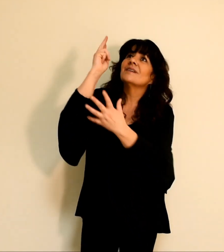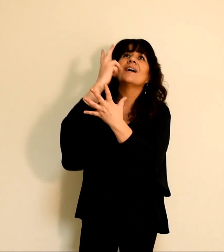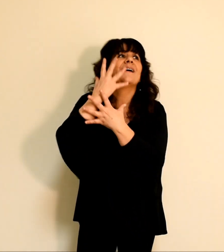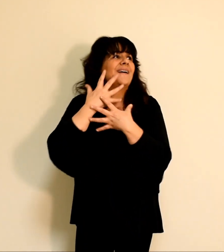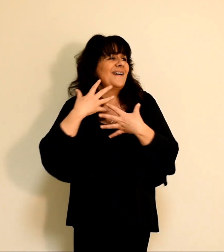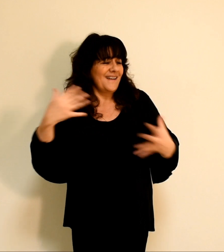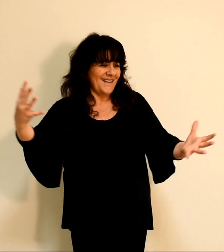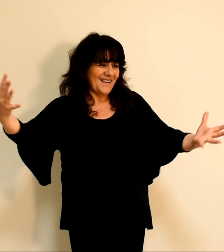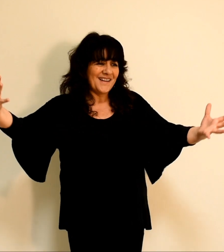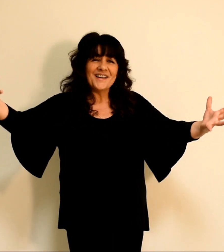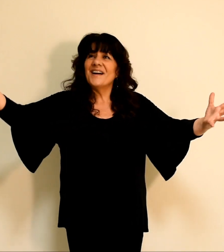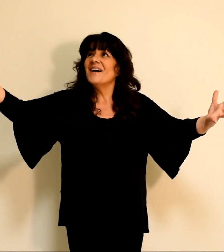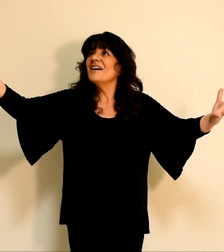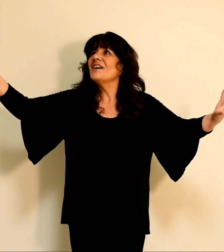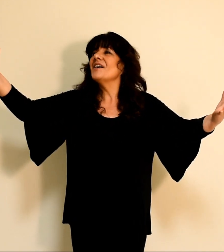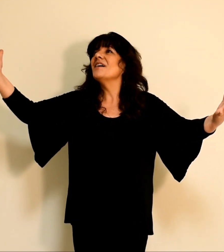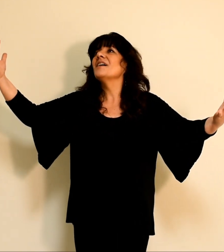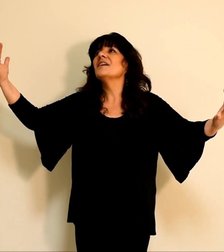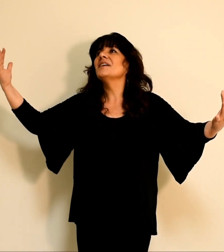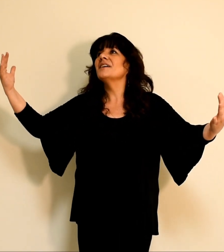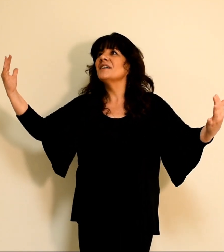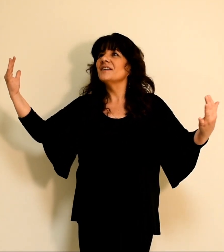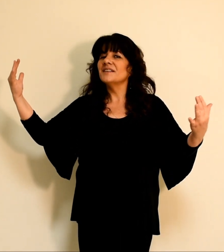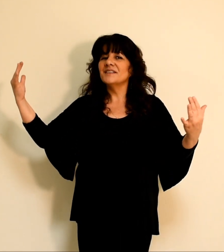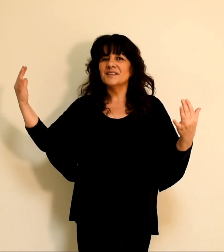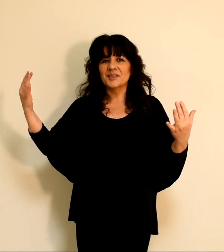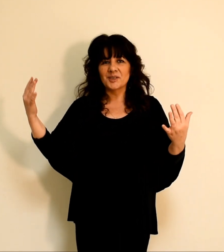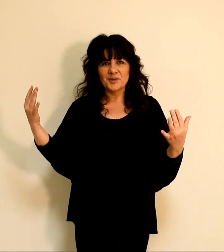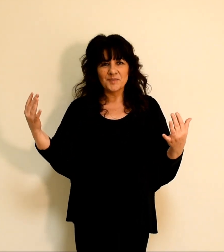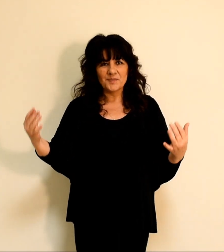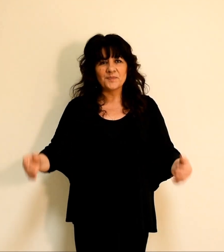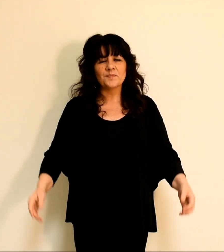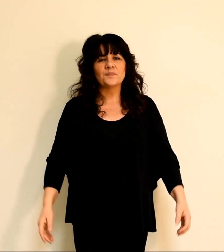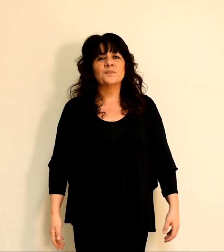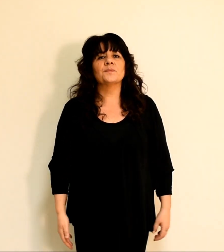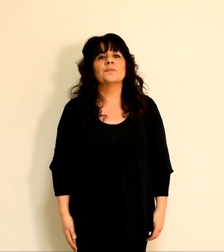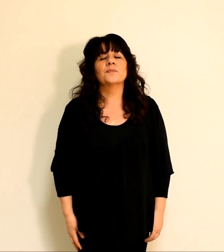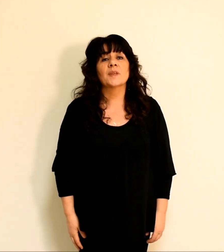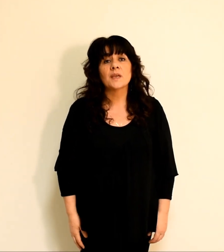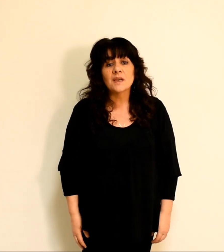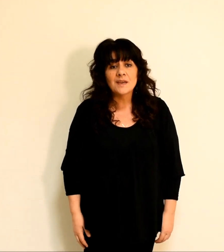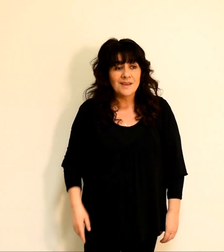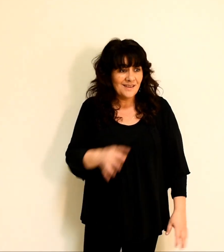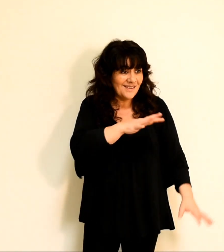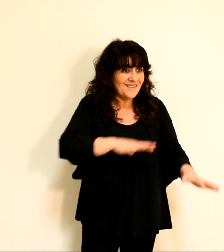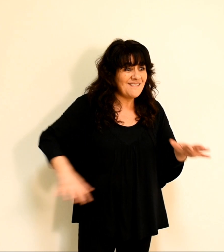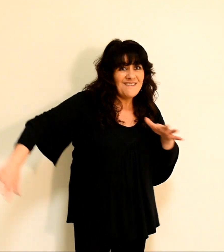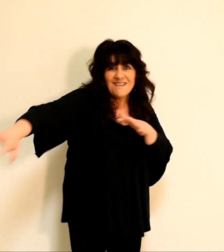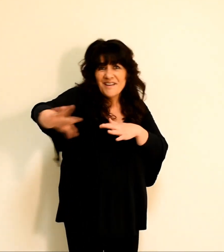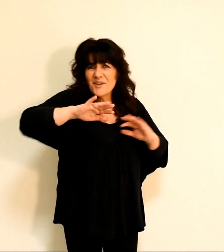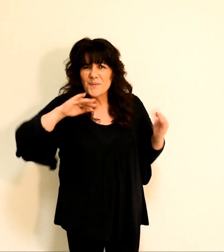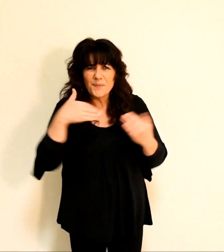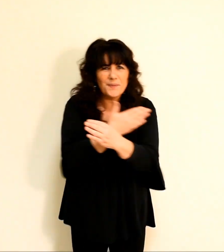Tu es si grand, tous ils comptent sur toi,